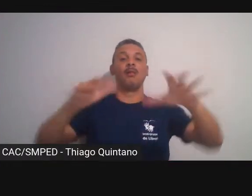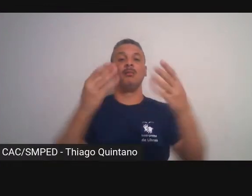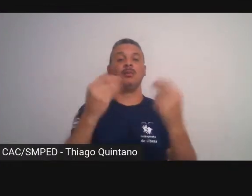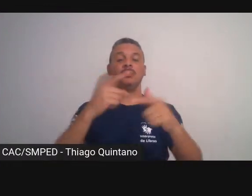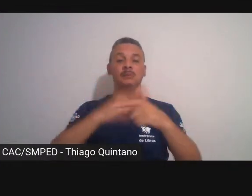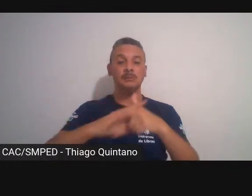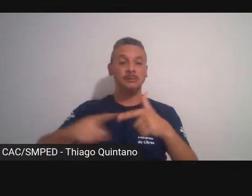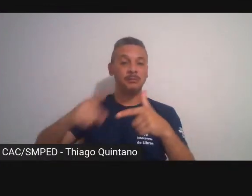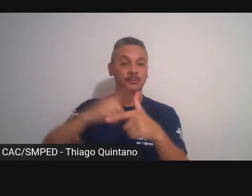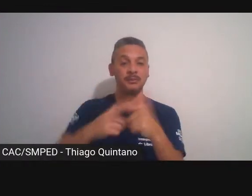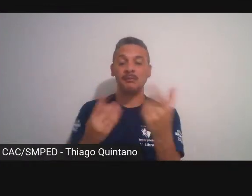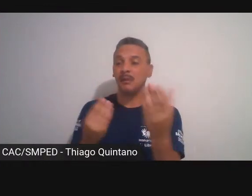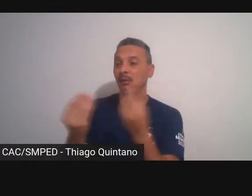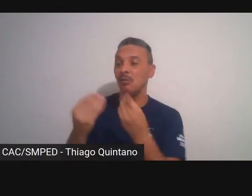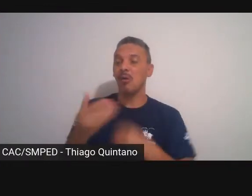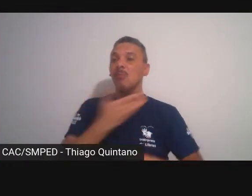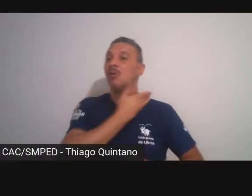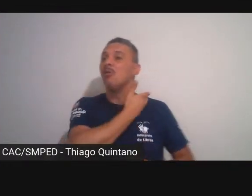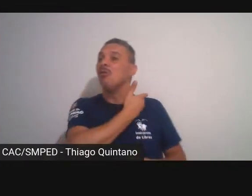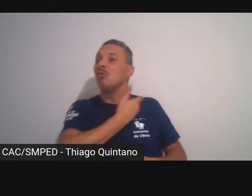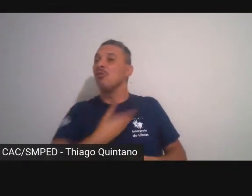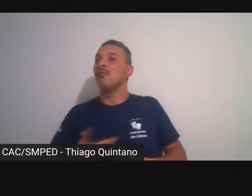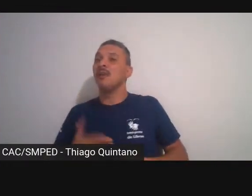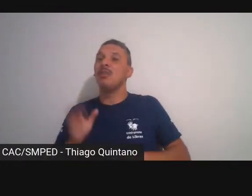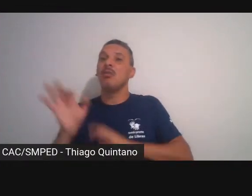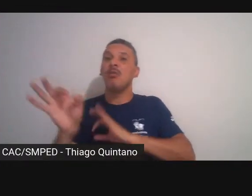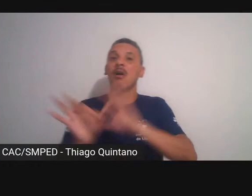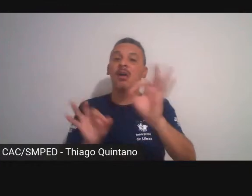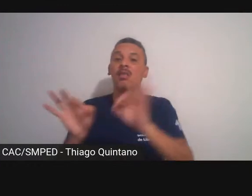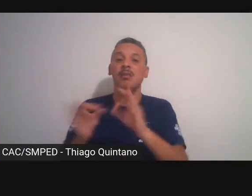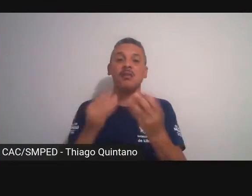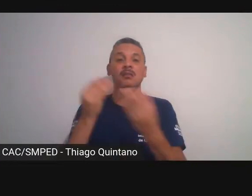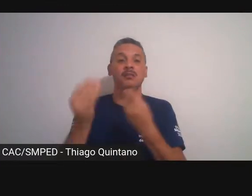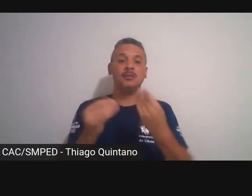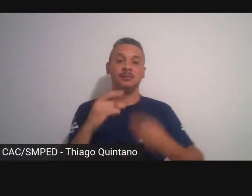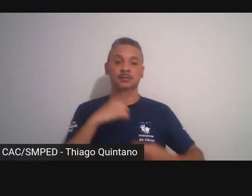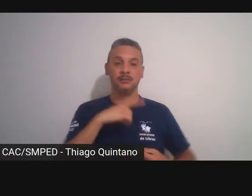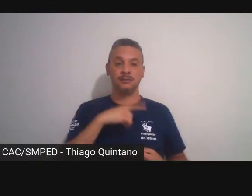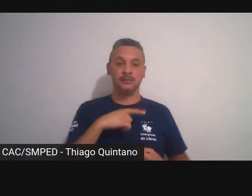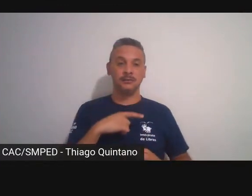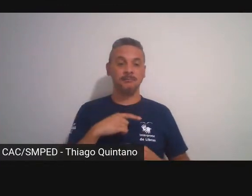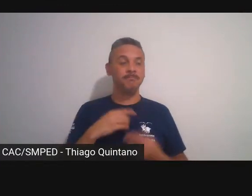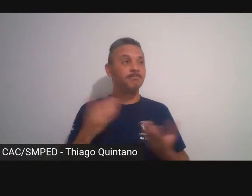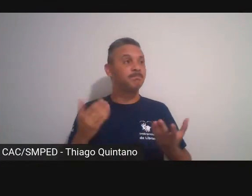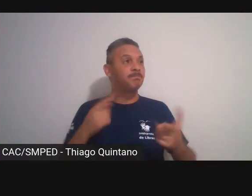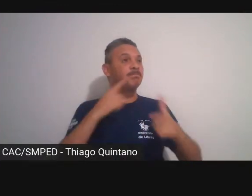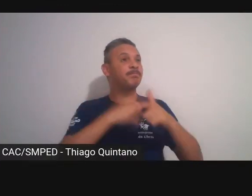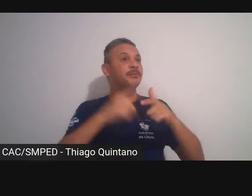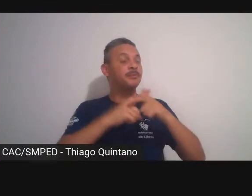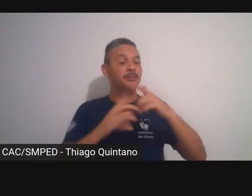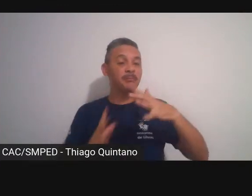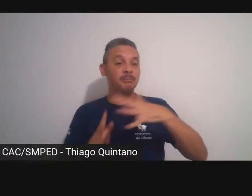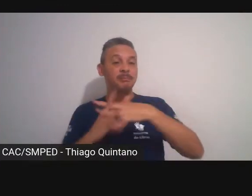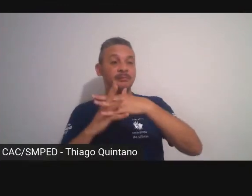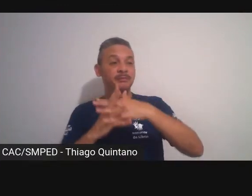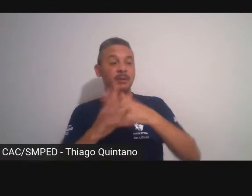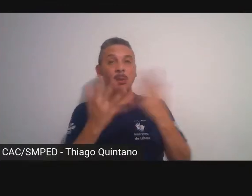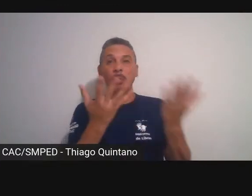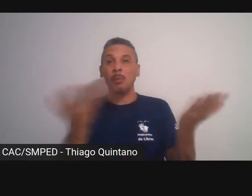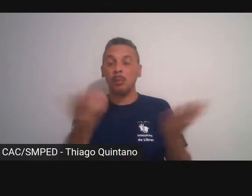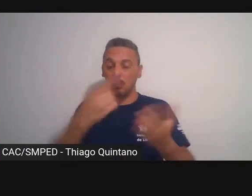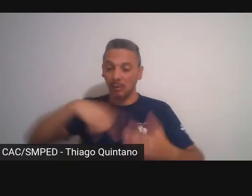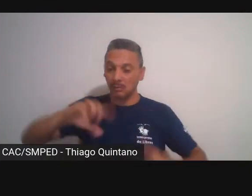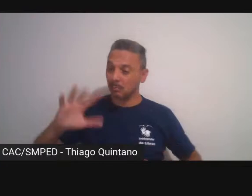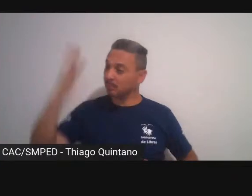condução do governo com essa com essa catástrofe que está acontecendo com nós todos né